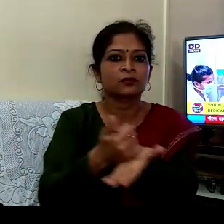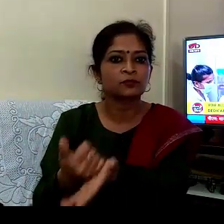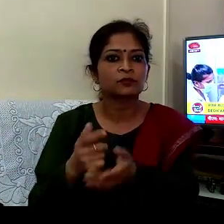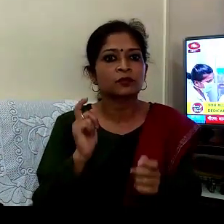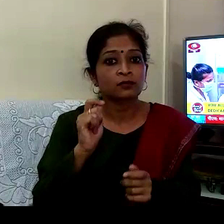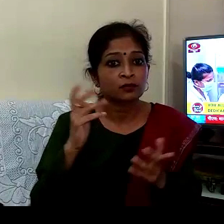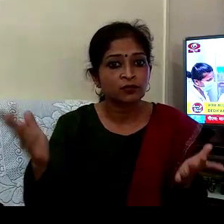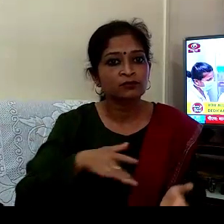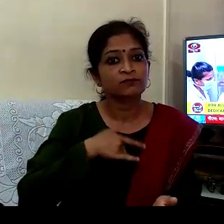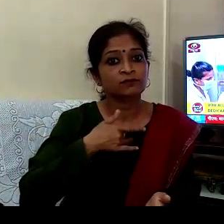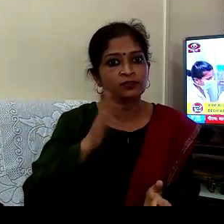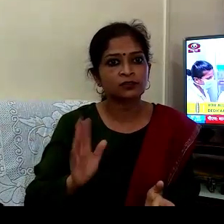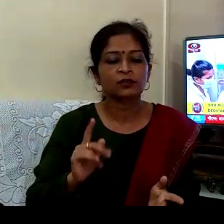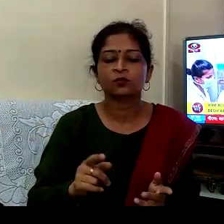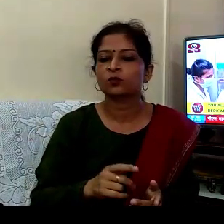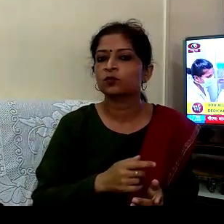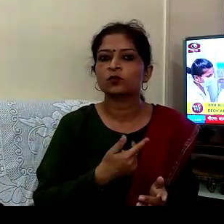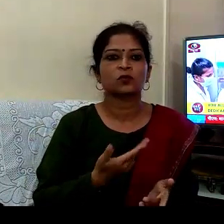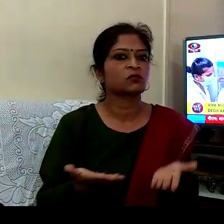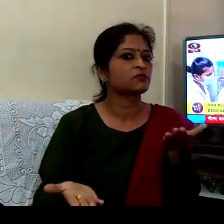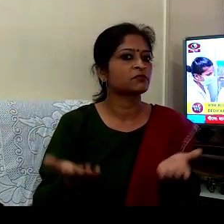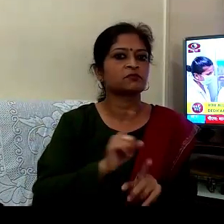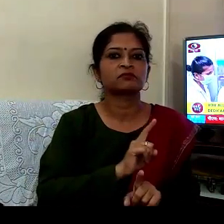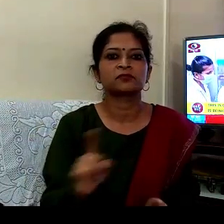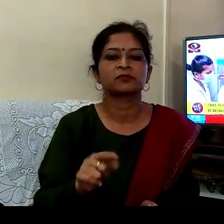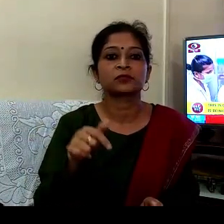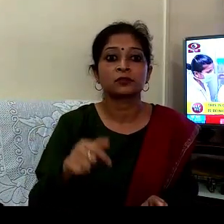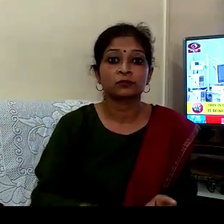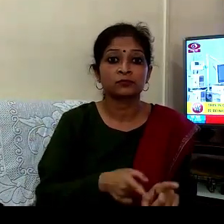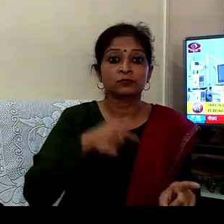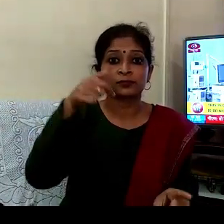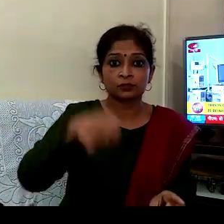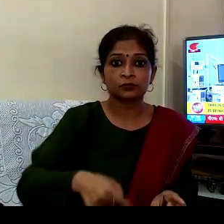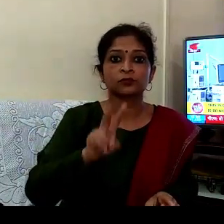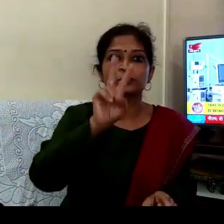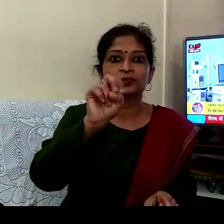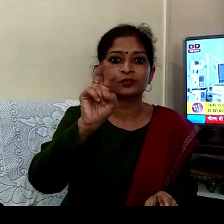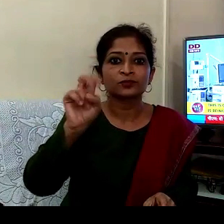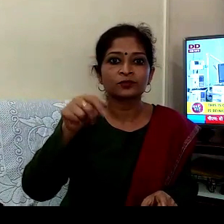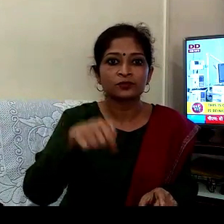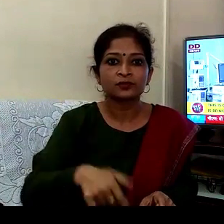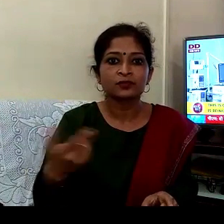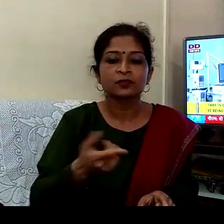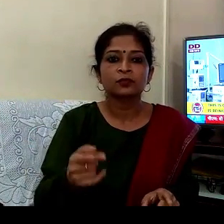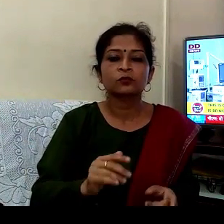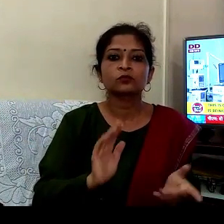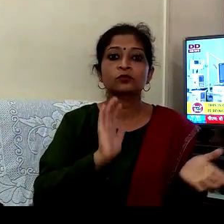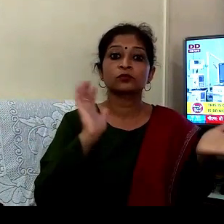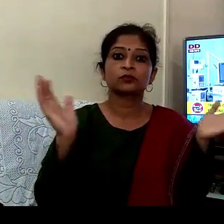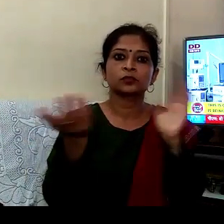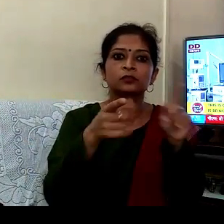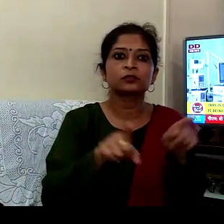اتھولنیہ ہے یہ بھی سیوگ ہے کہ اس ورش یعنی دوہزار بیس کو پورا بیش